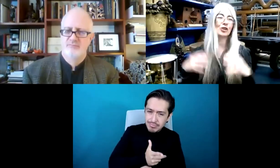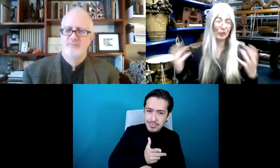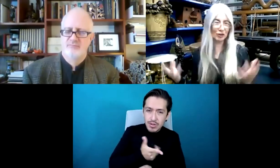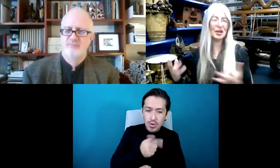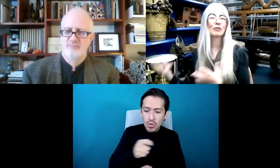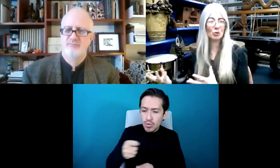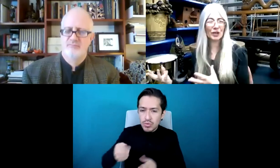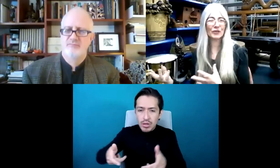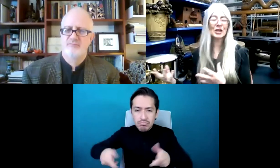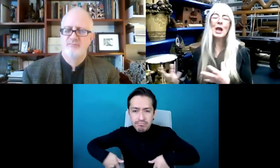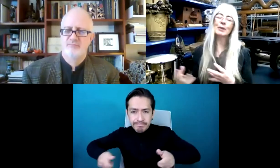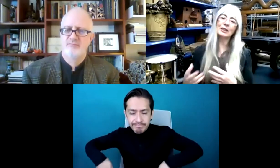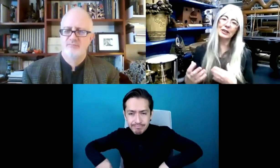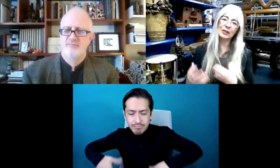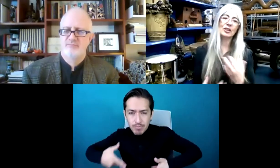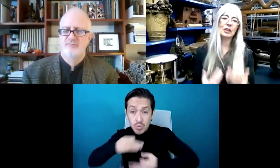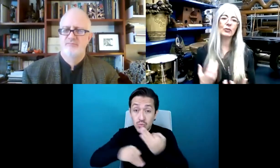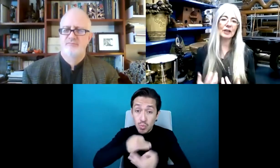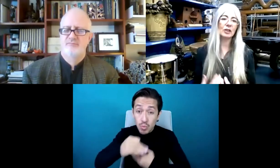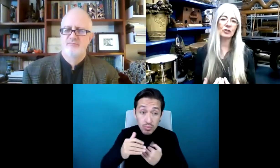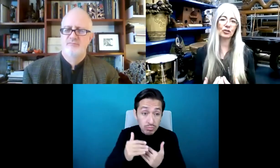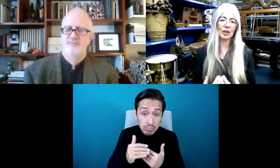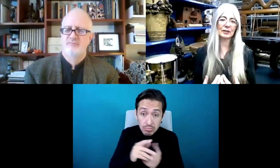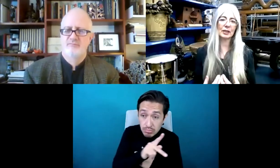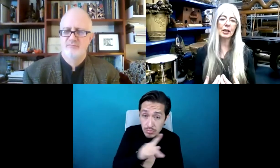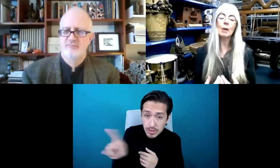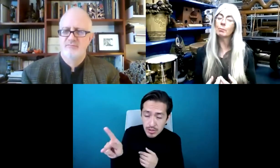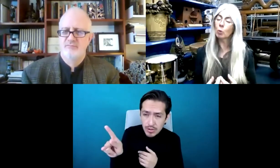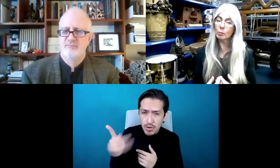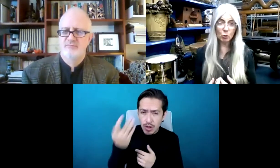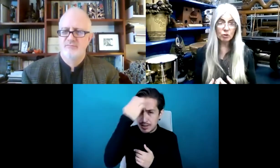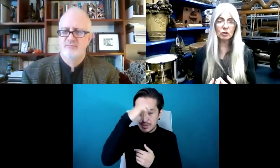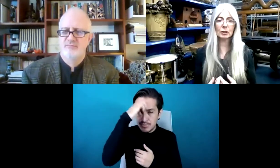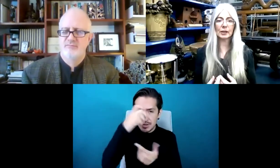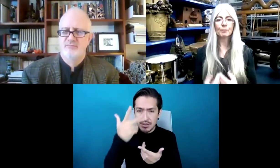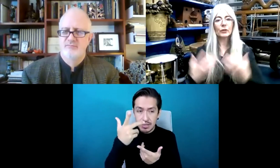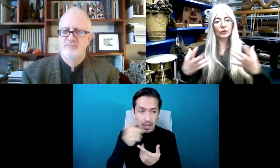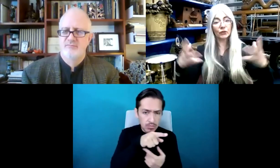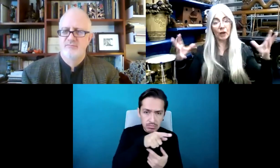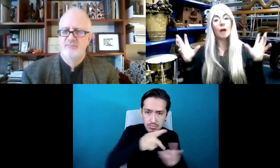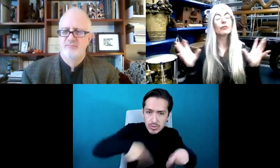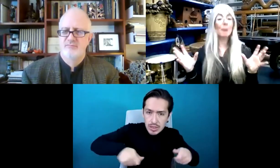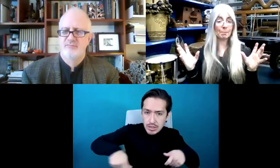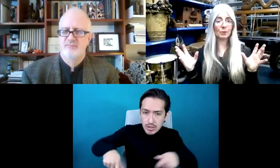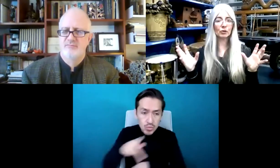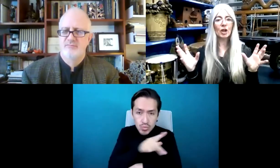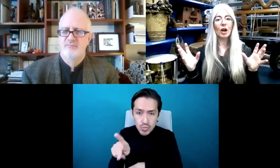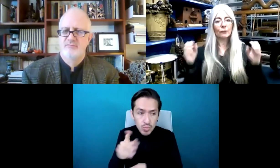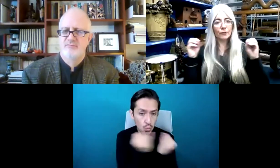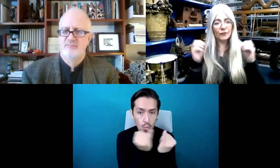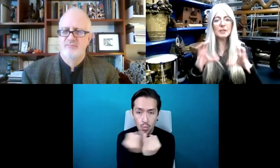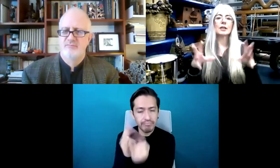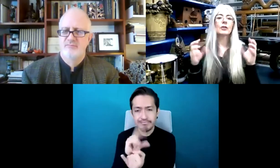ruedas y no todos tienen la misma experiencia. Experiencia, si están en silla de ruedas o si son sordos, pero